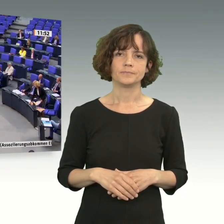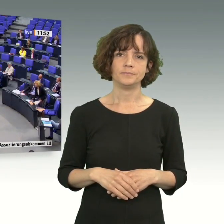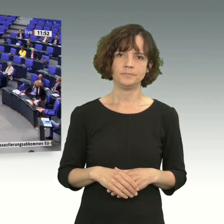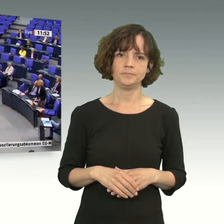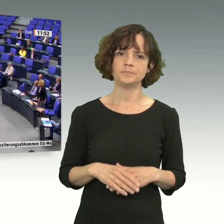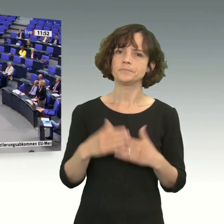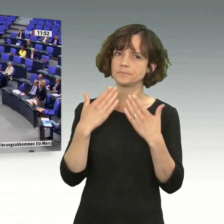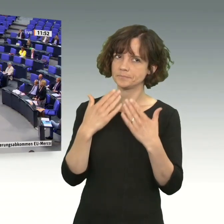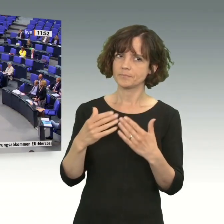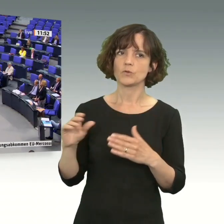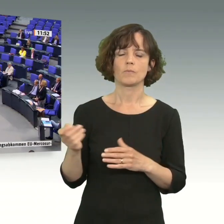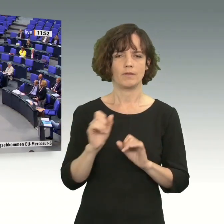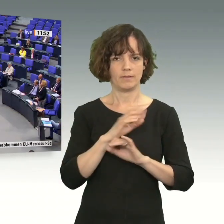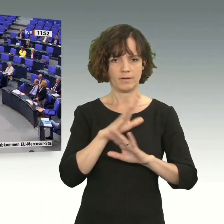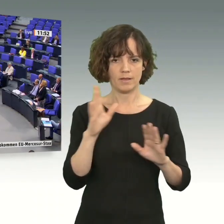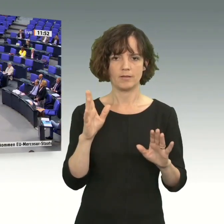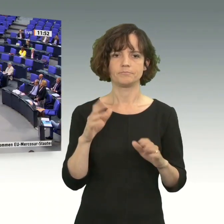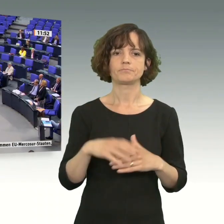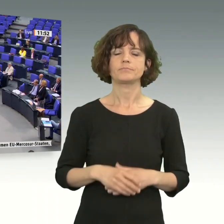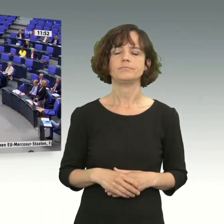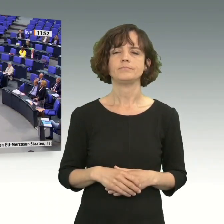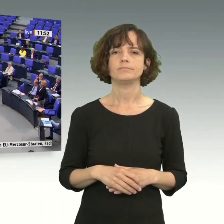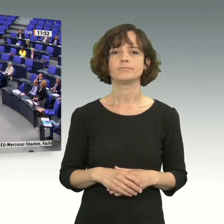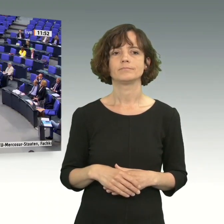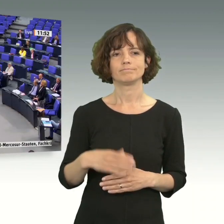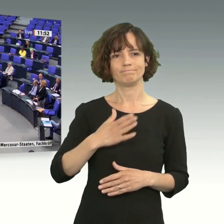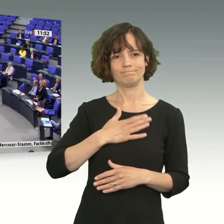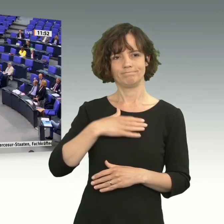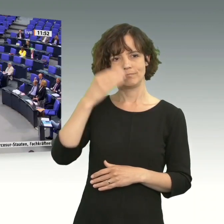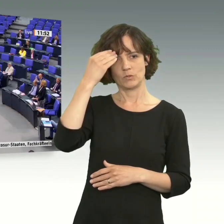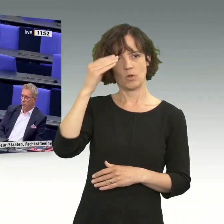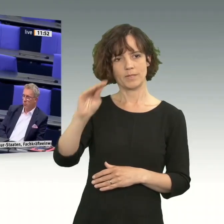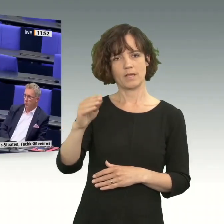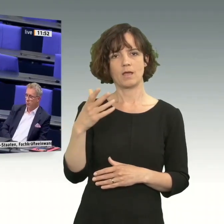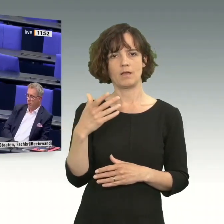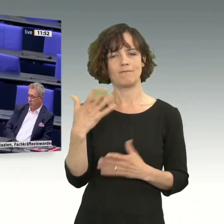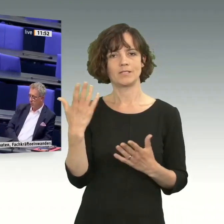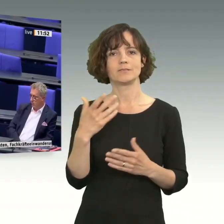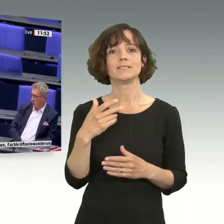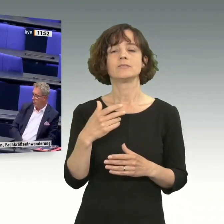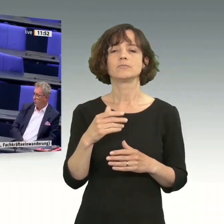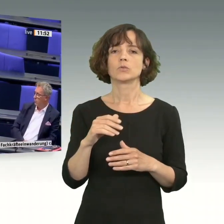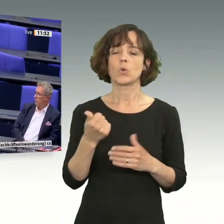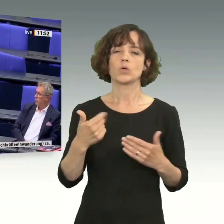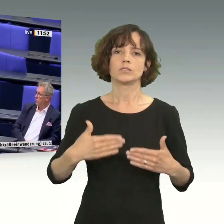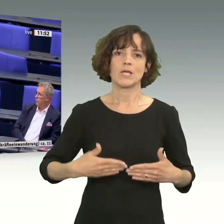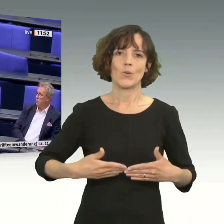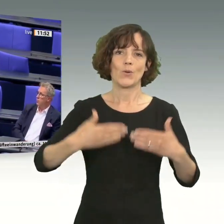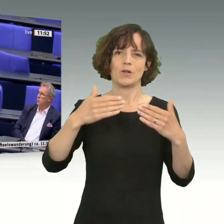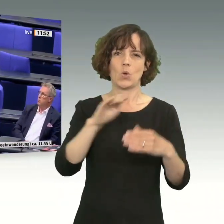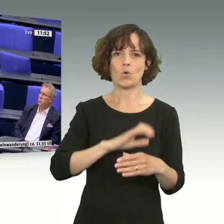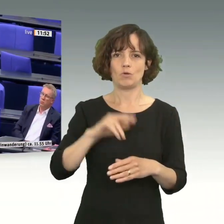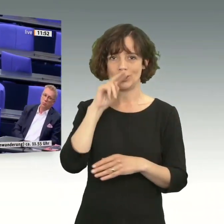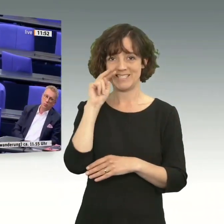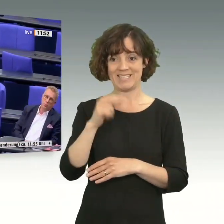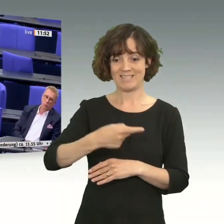Vielen Dank nochmal für die Klarstellung. Ich stelle es dann auch nochmal klar. Mein Kommentar zielt darauf hin, dass das größte Hürde aus europäischer Sicht